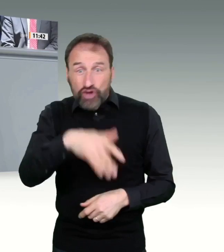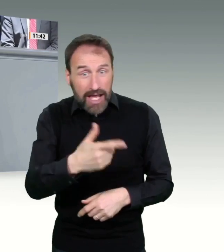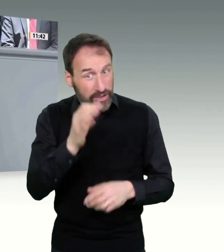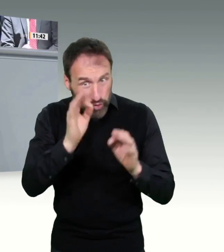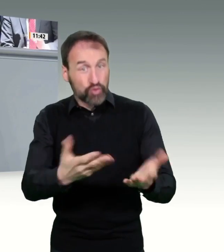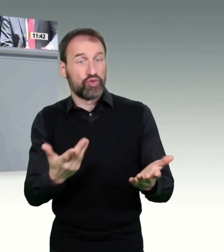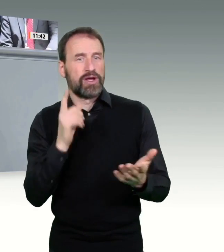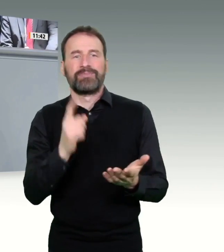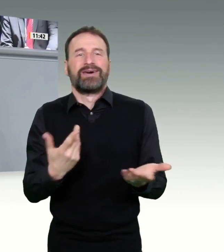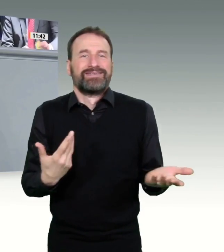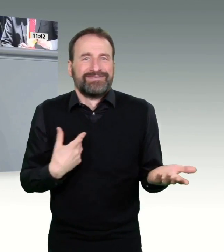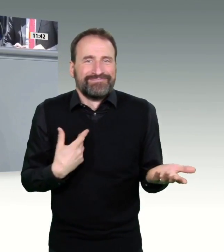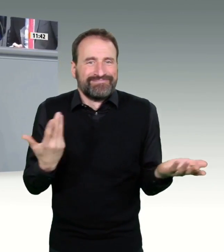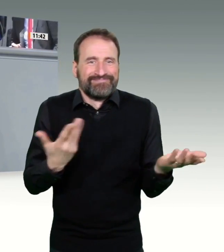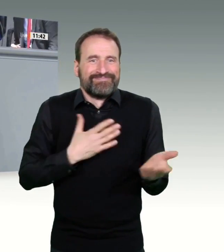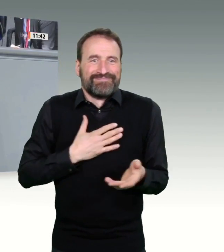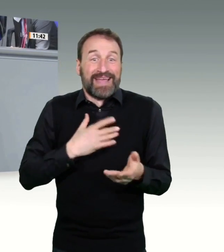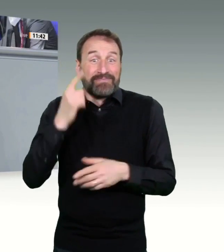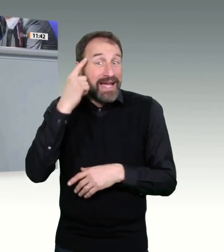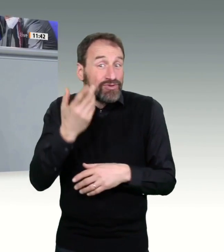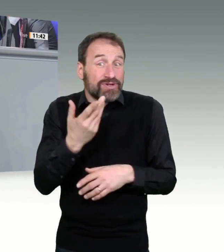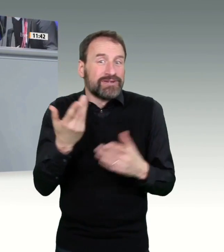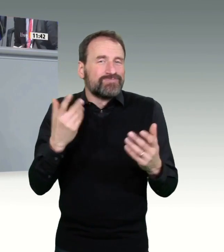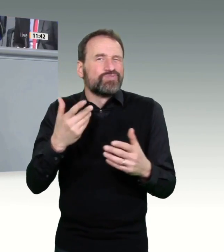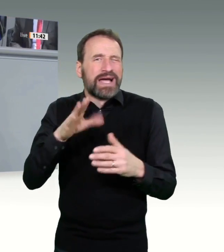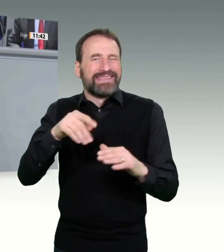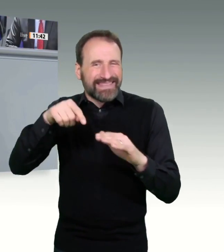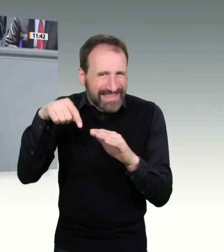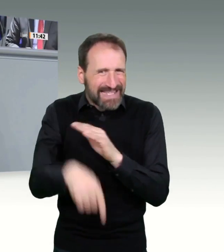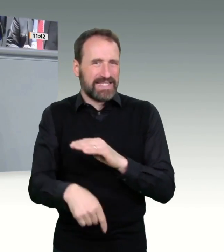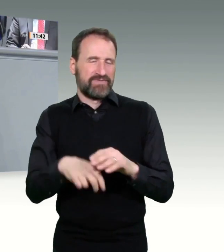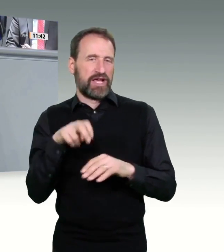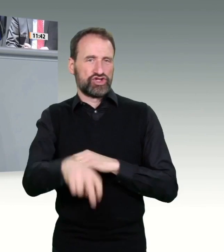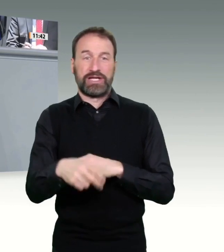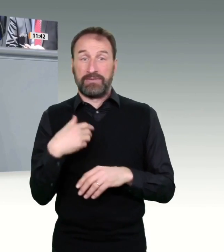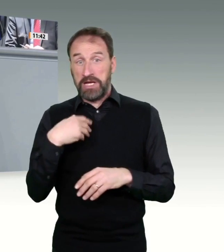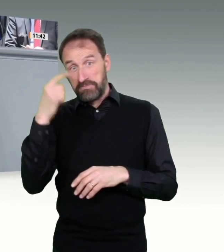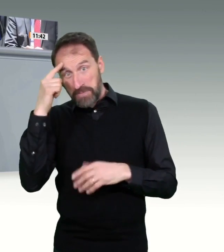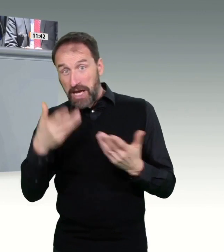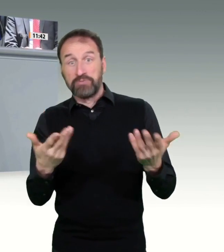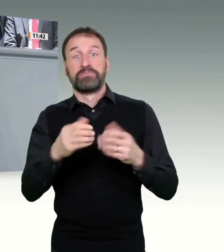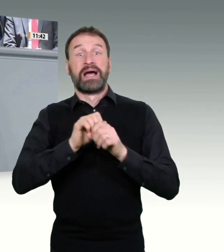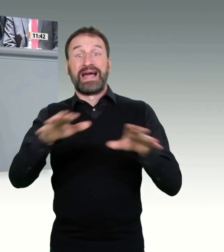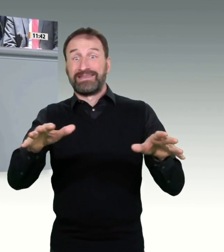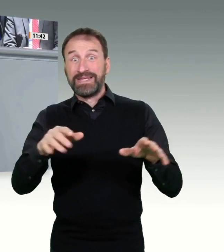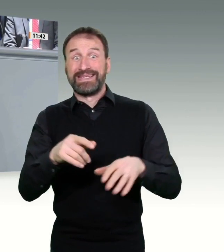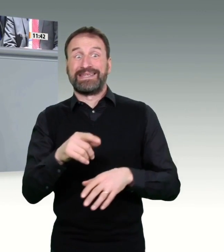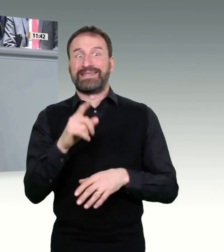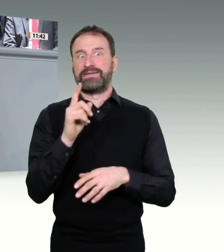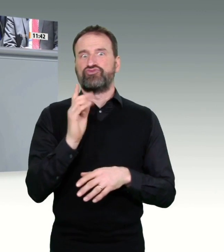Könnten wir nicht auch noch ein Portal für chronische Erkrankungen, Diabetes, Kinderkrankheiten? Da würde mir schon einiges und Ihnen mit Sicherheit auch einfallen. Und